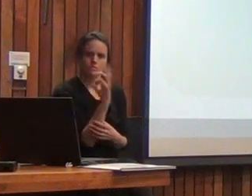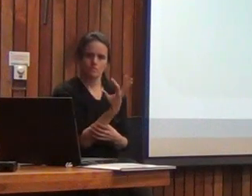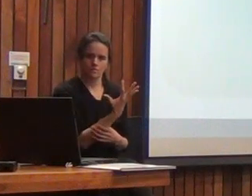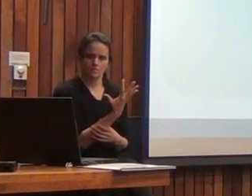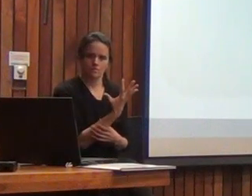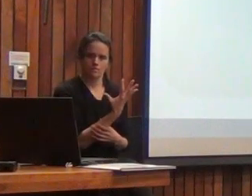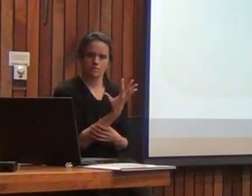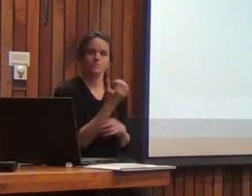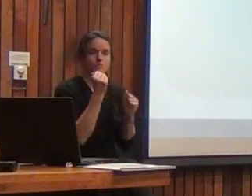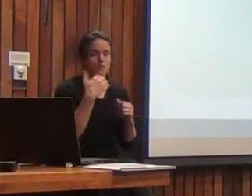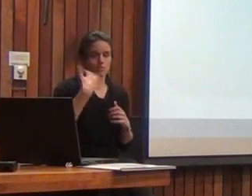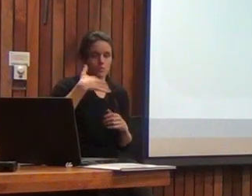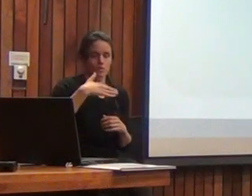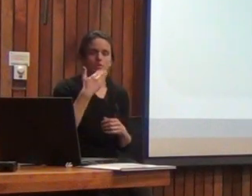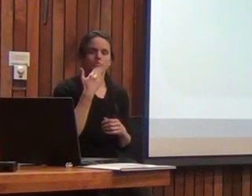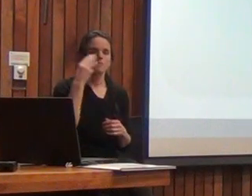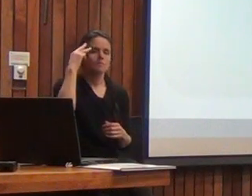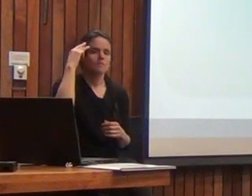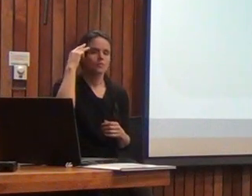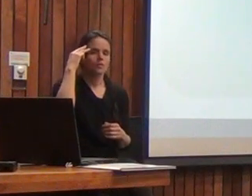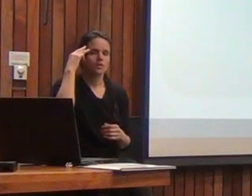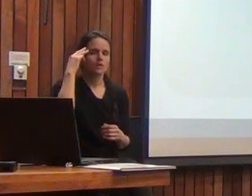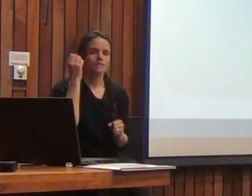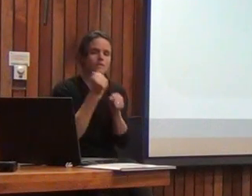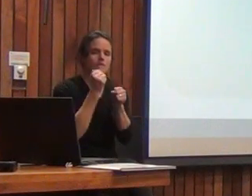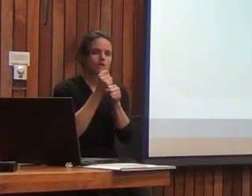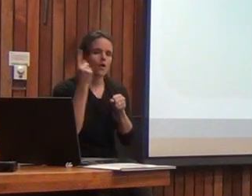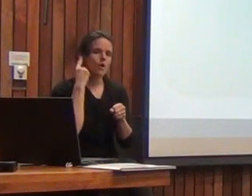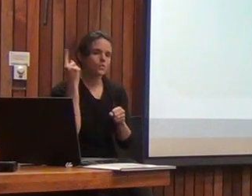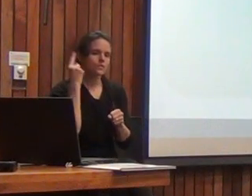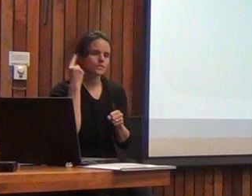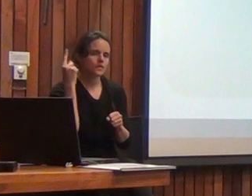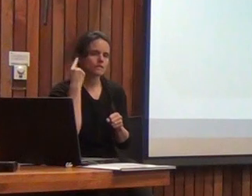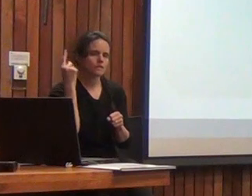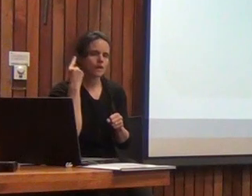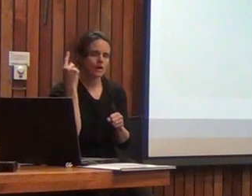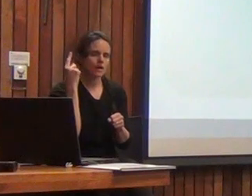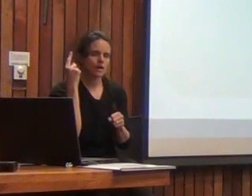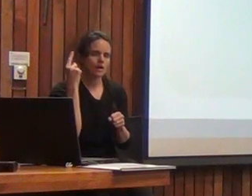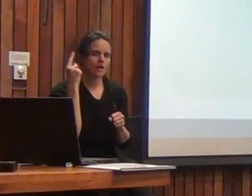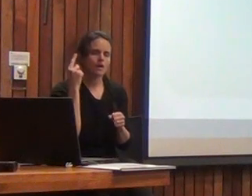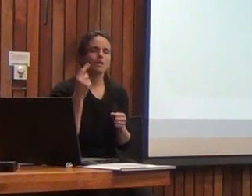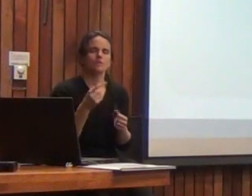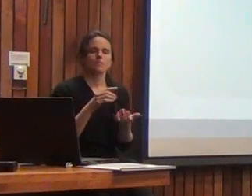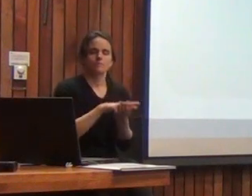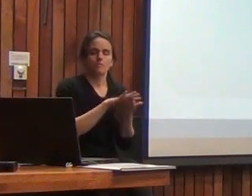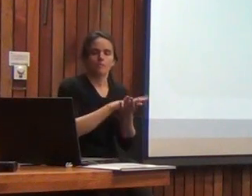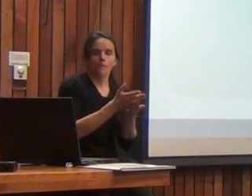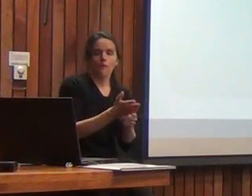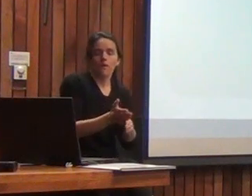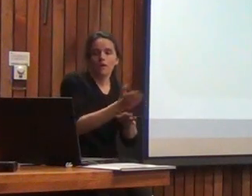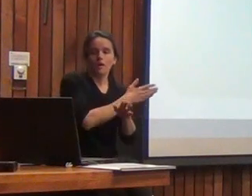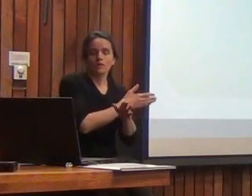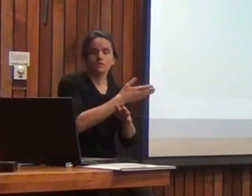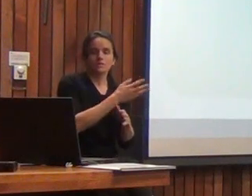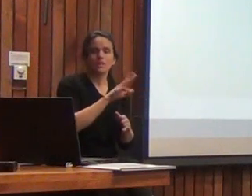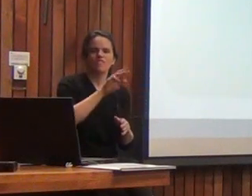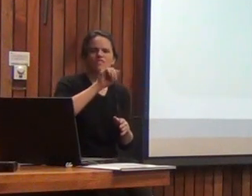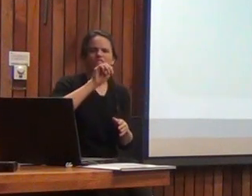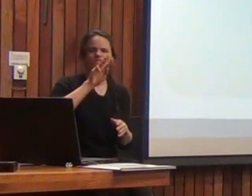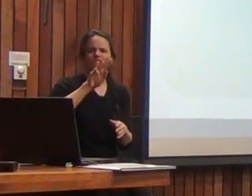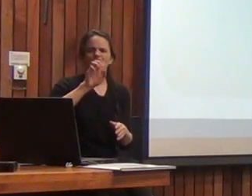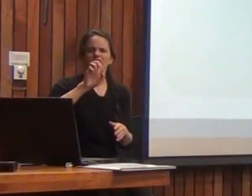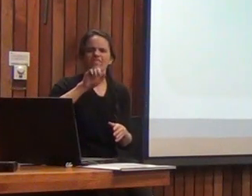importante memoria de trabajo auditiva si recordamos versiones anteriores de las escalas Becker nos van a